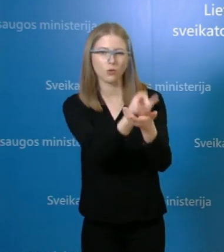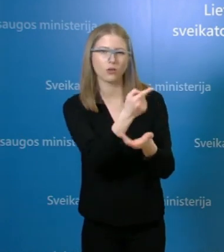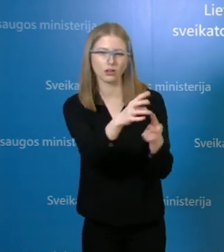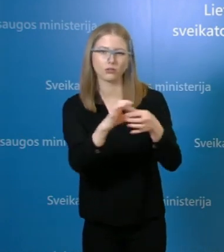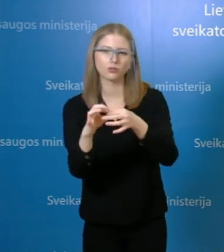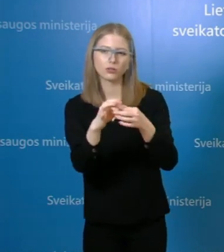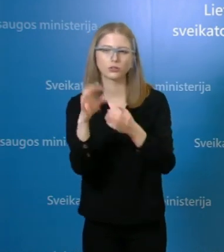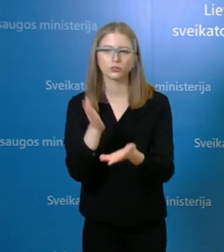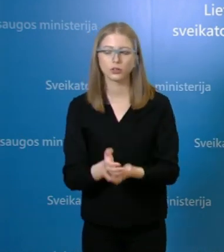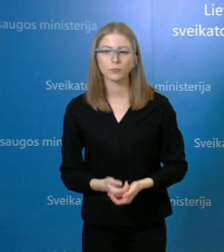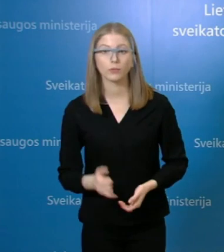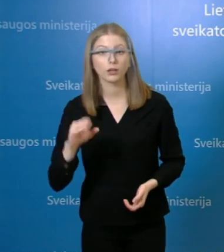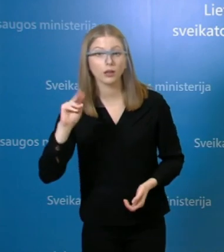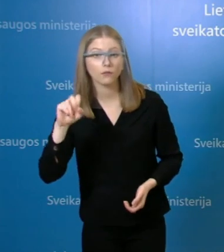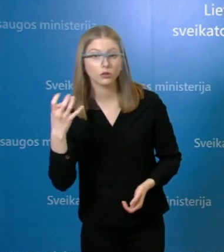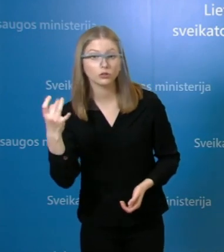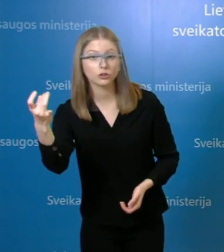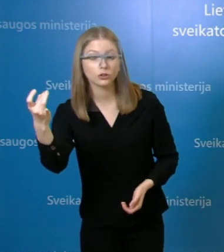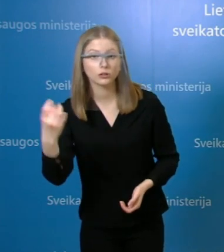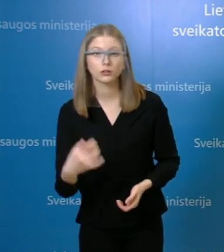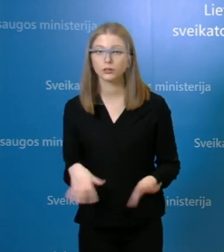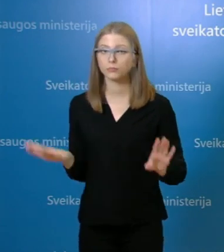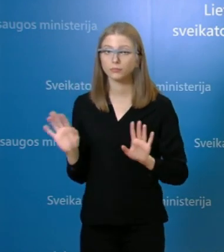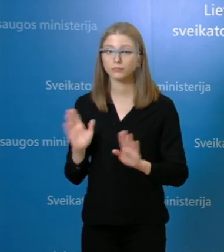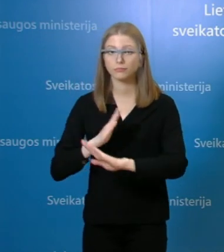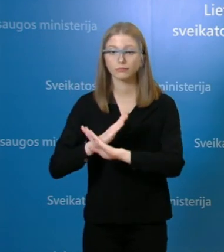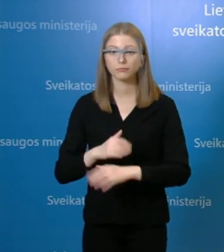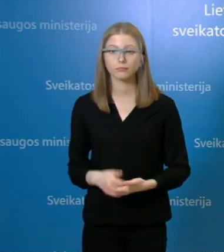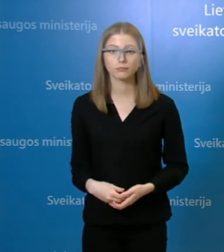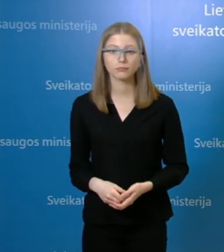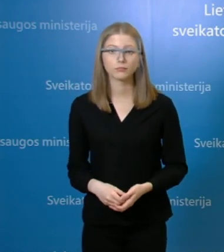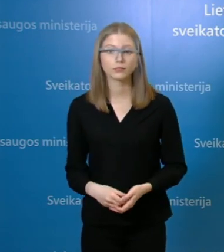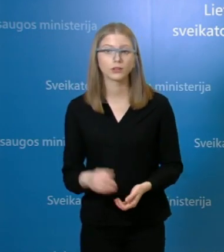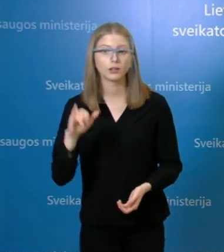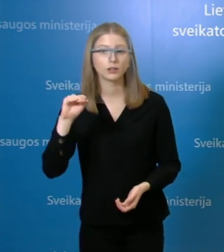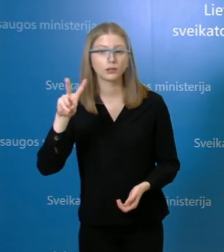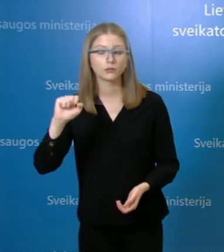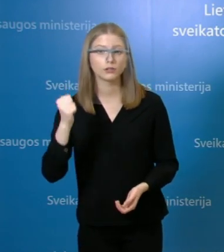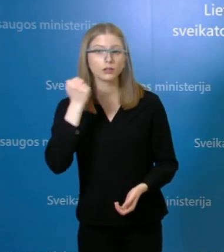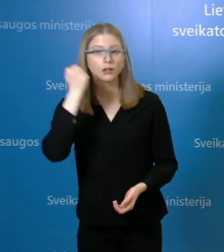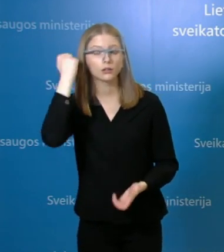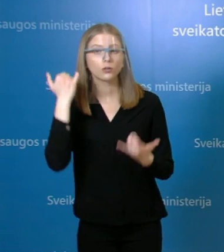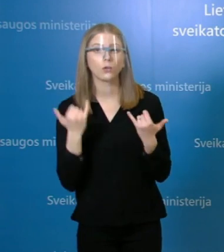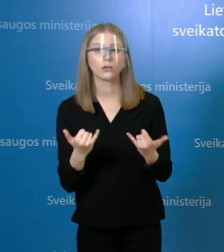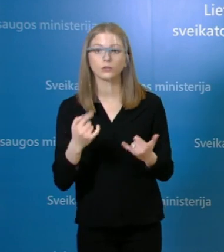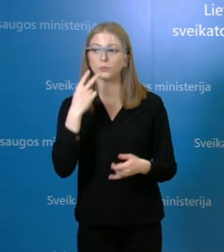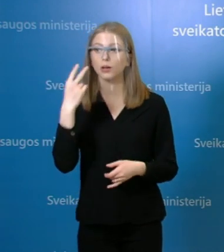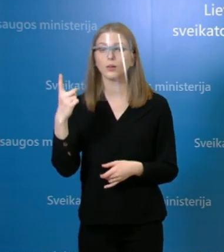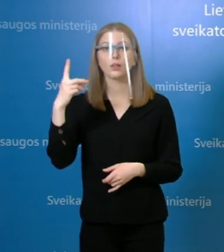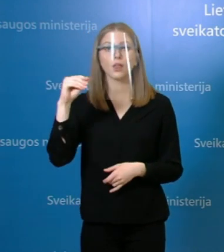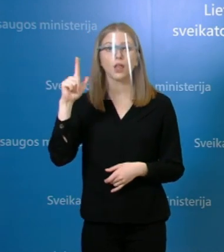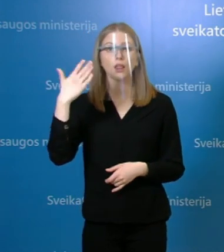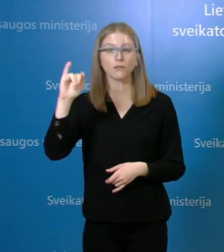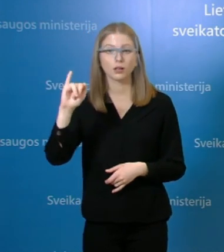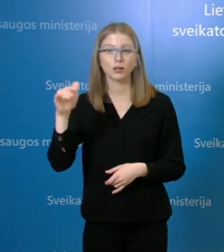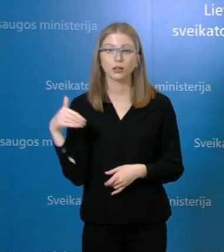Jevo, dar būtų klausimų? Ne, viskas. Ačiū, Jevai, dabar matau prisijungę Delpį žiedunėjų iškytę.